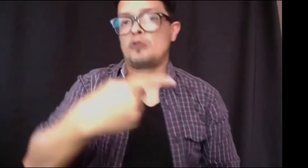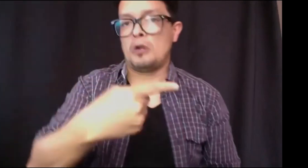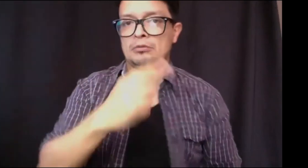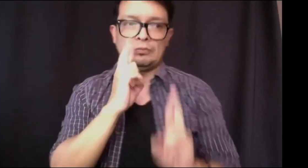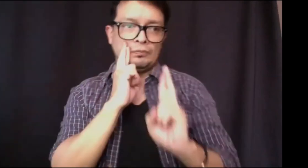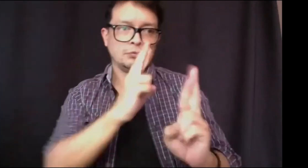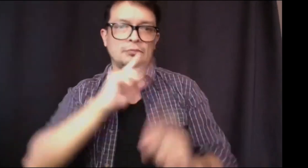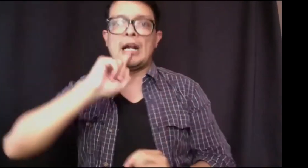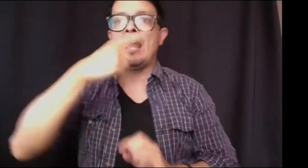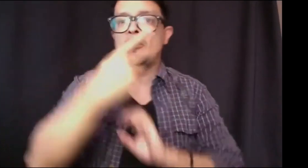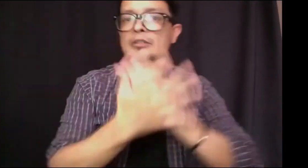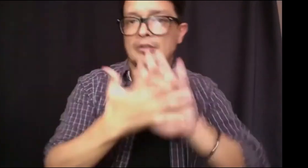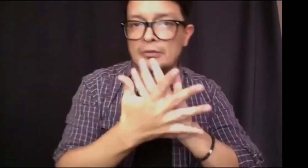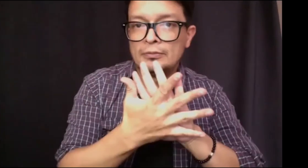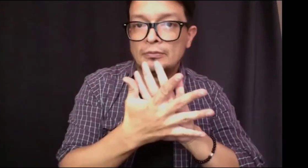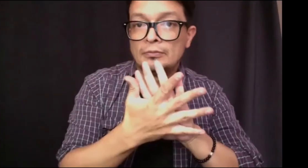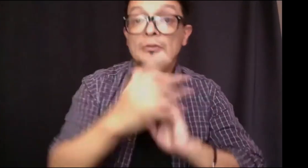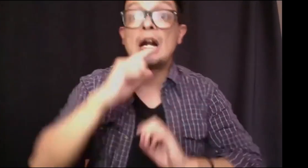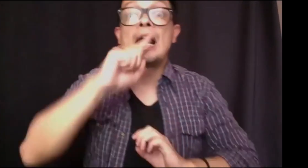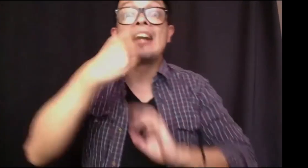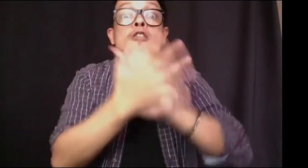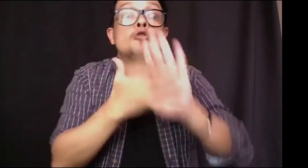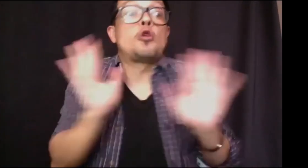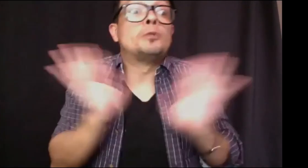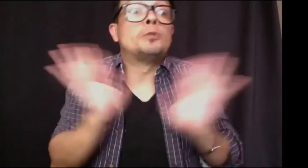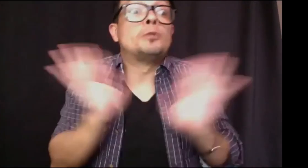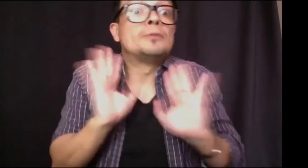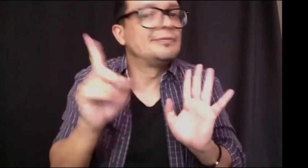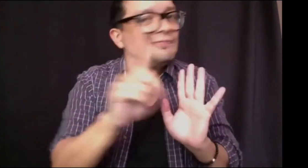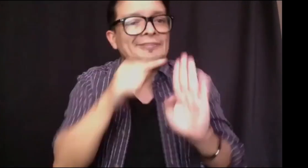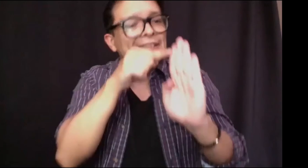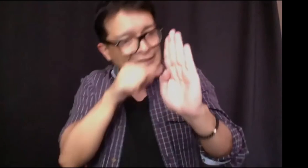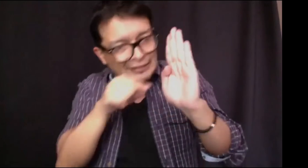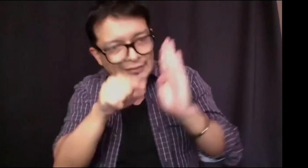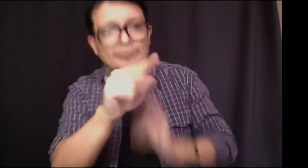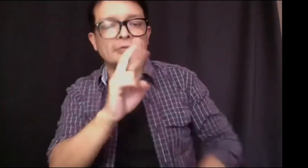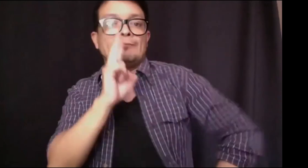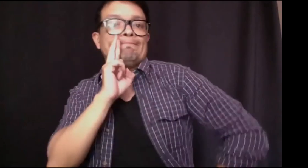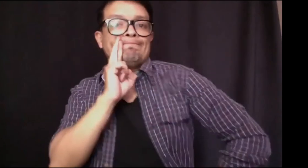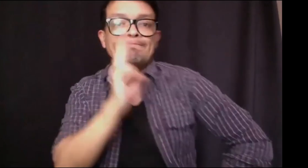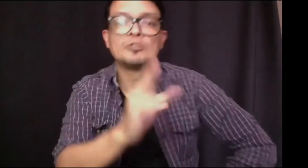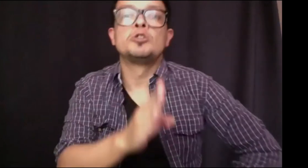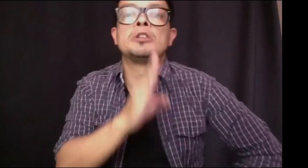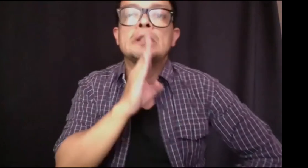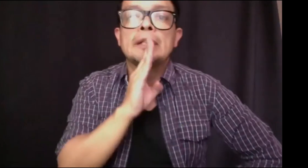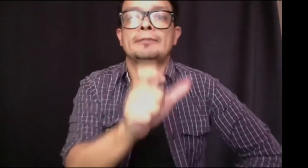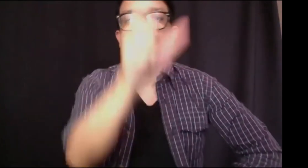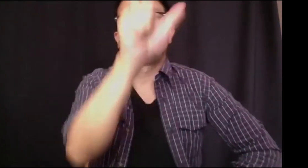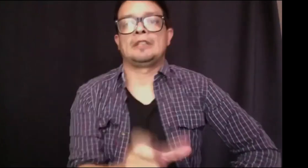sociedad debe reconocer a la misma a nivel general que debe reconocerse y debe identificarse como una lengua y no solamente esto